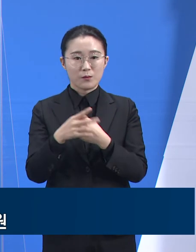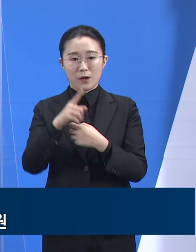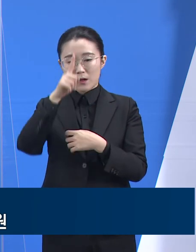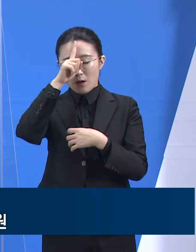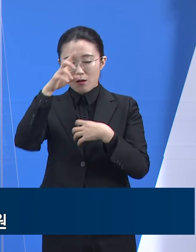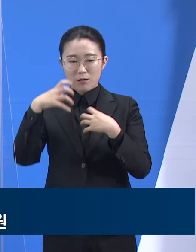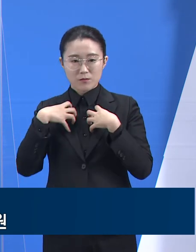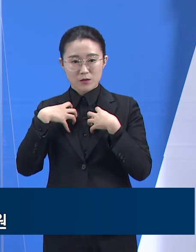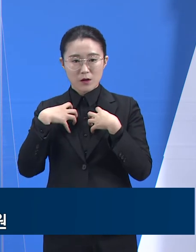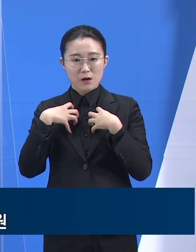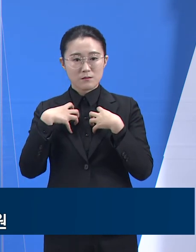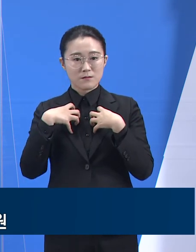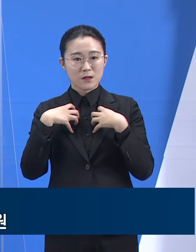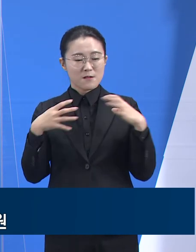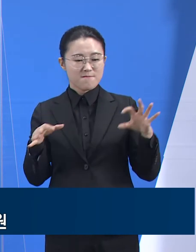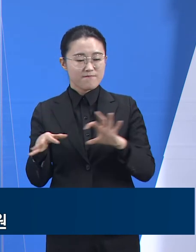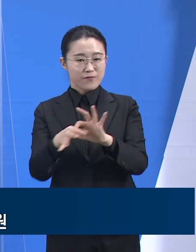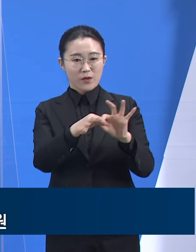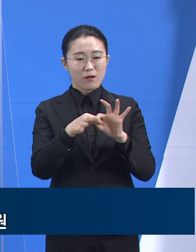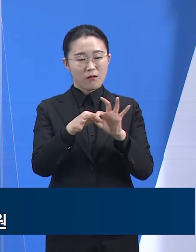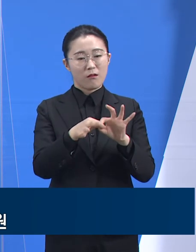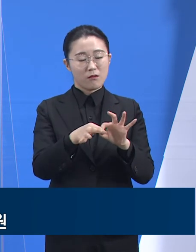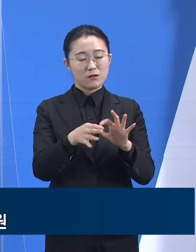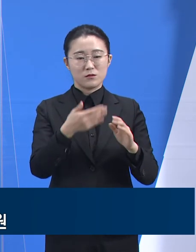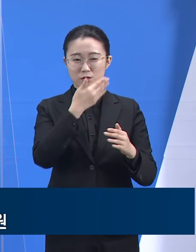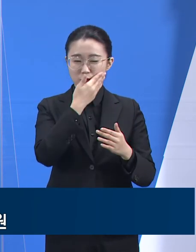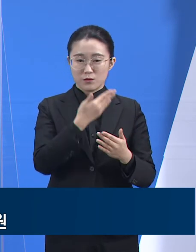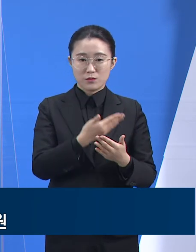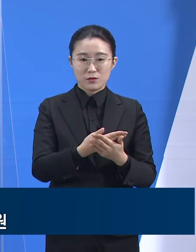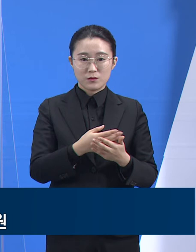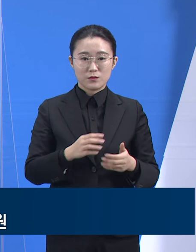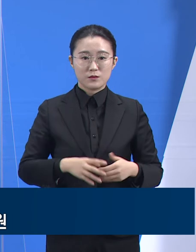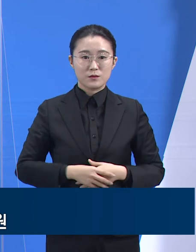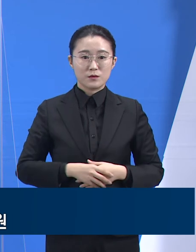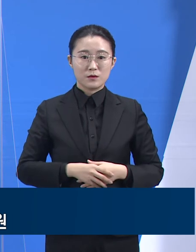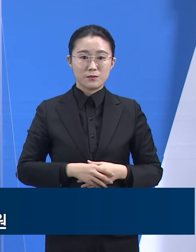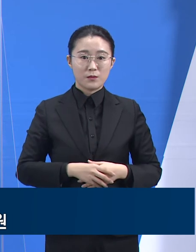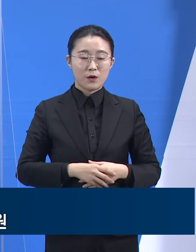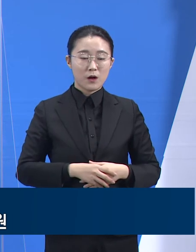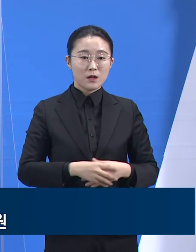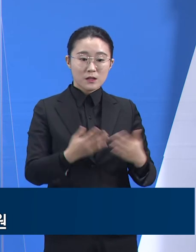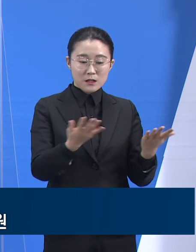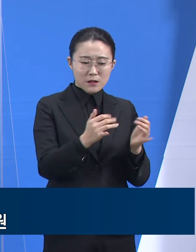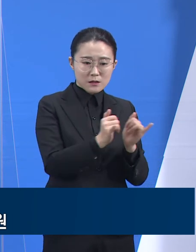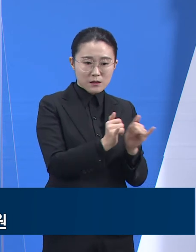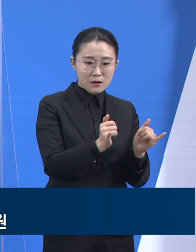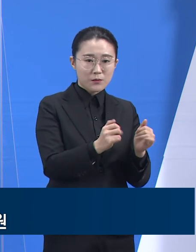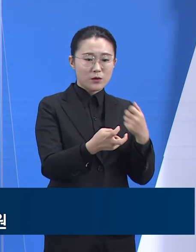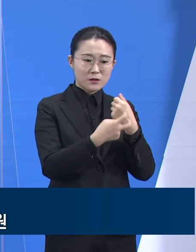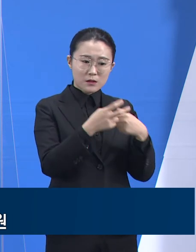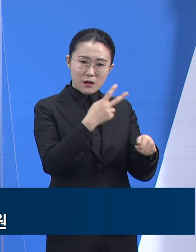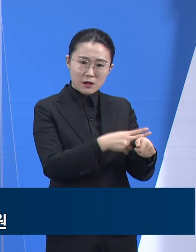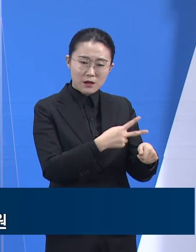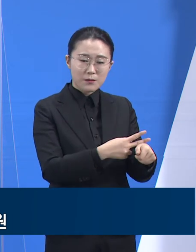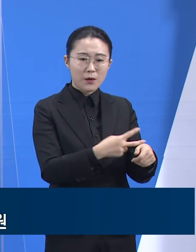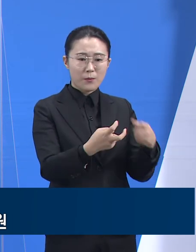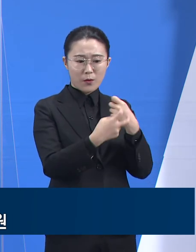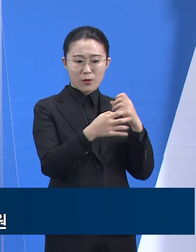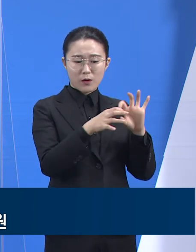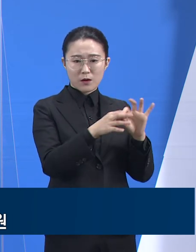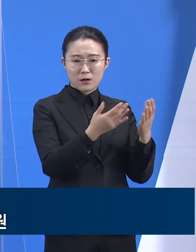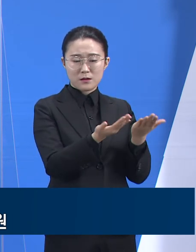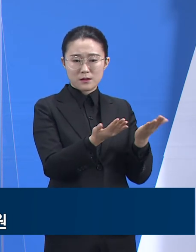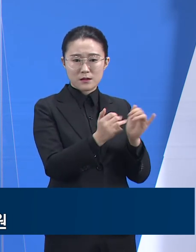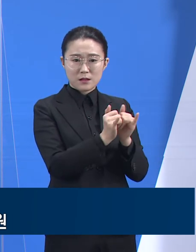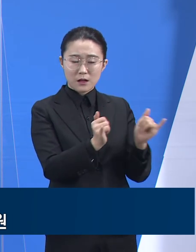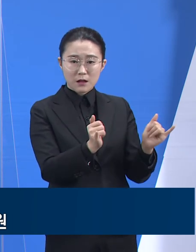긴급대응단은 의료기관들과 의료인들의 원활한 소통이 이루어지는 네트워크를 관리하는 일에 정성을 쏟아왔습니다.